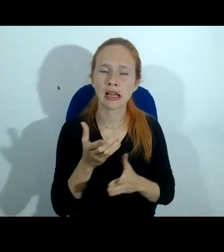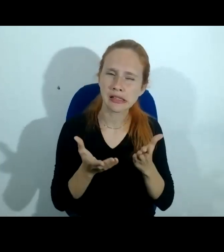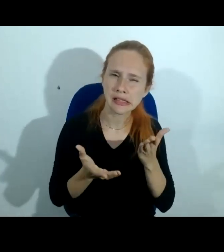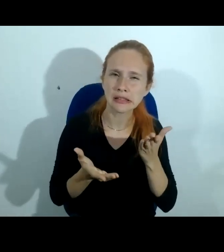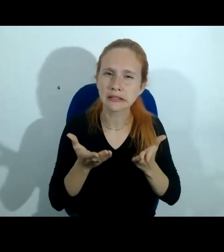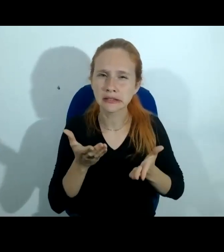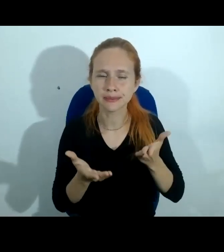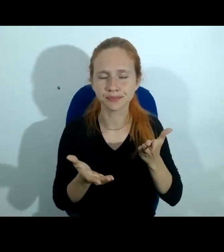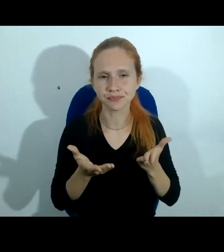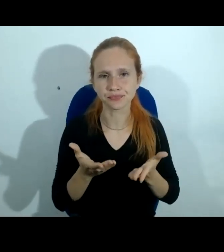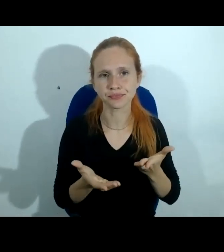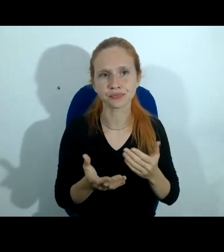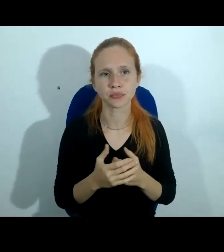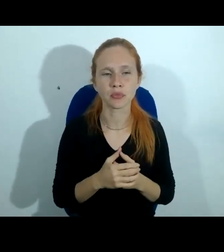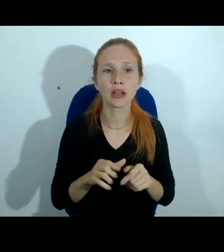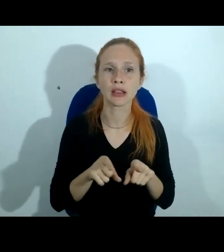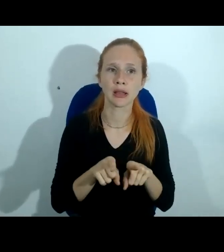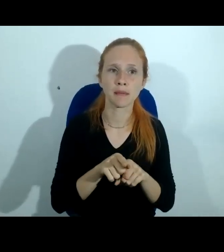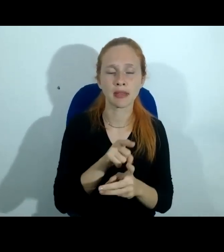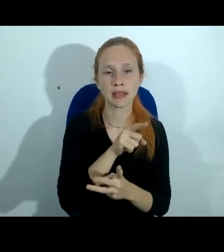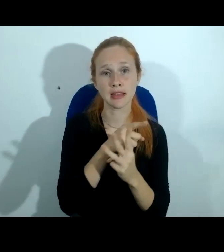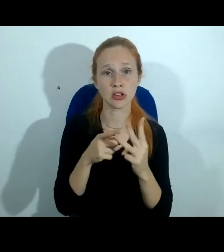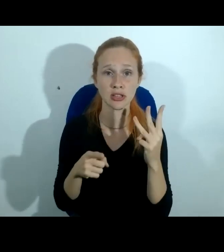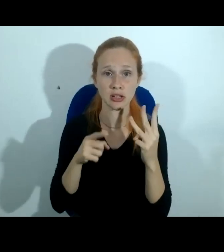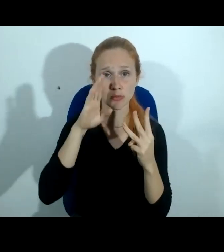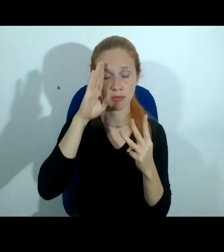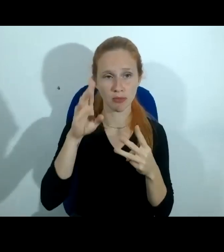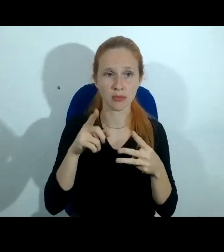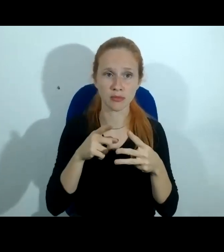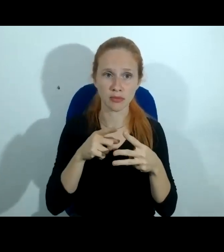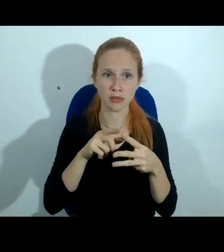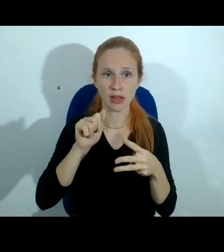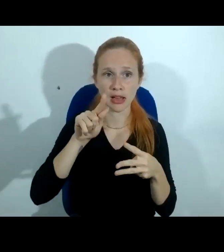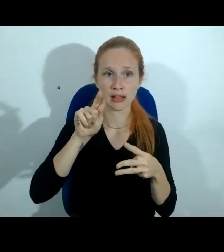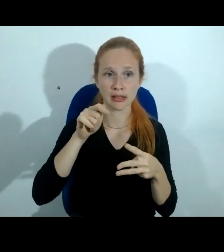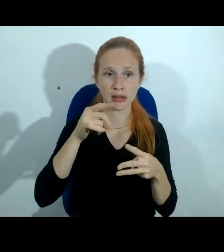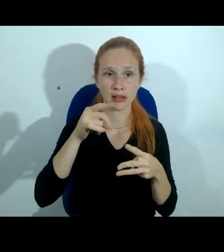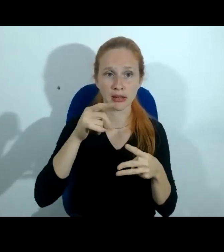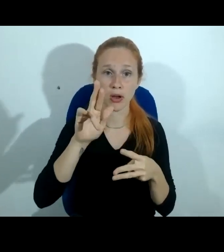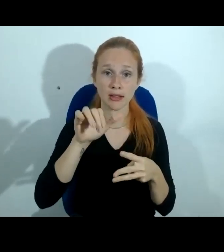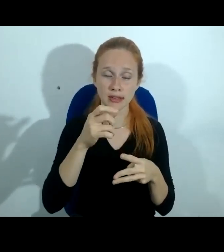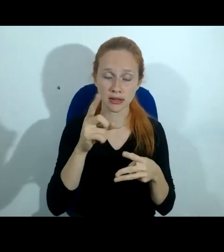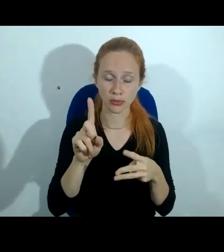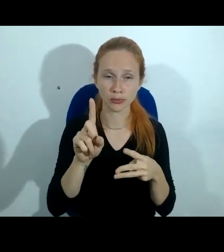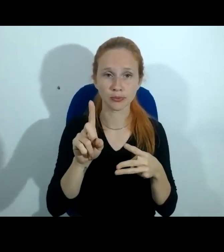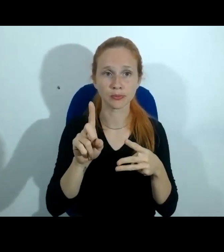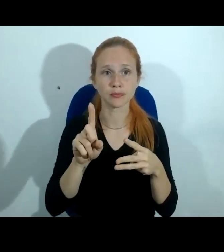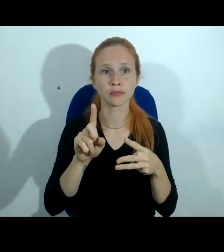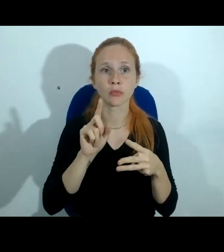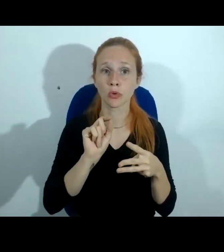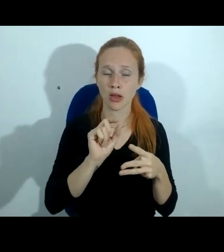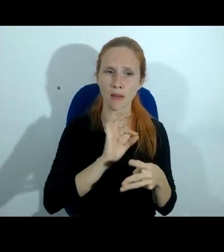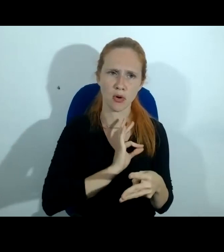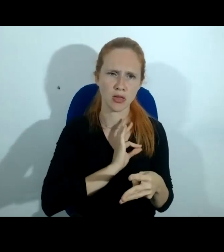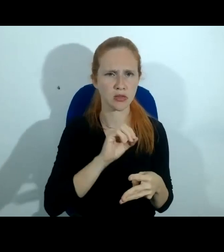e isso se subdivide nos seus três princípios né é o princípio da adequação subprincípio da adequação ou seja cabe à polícia ao